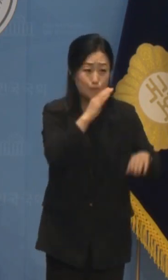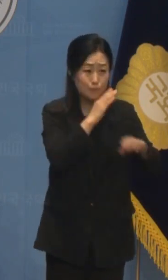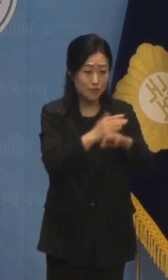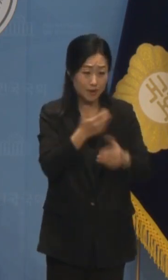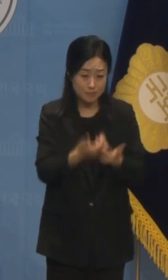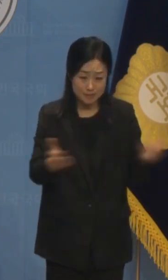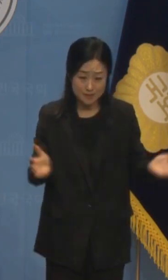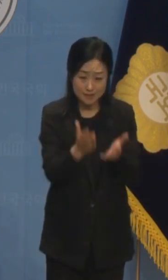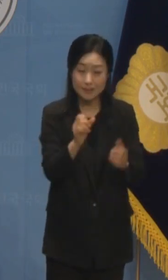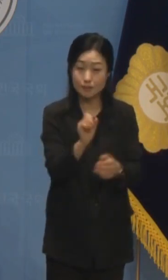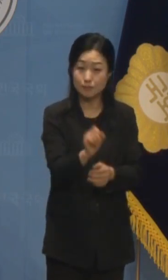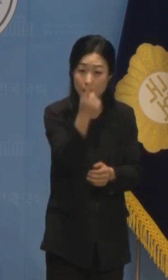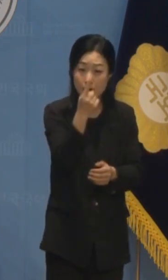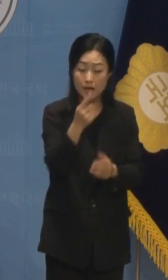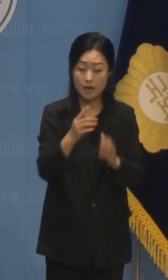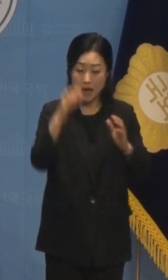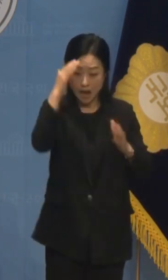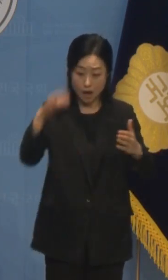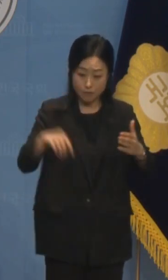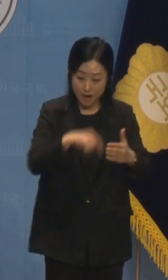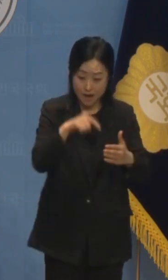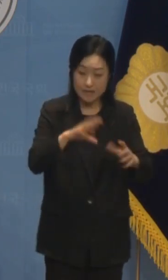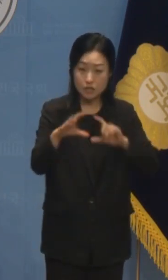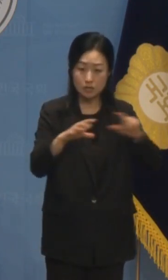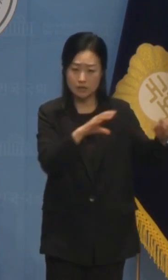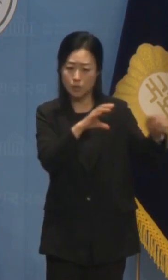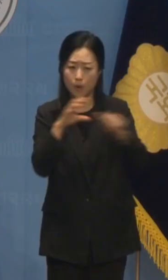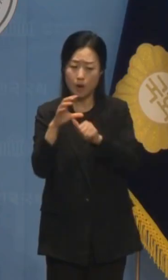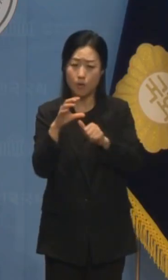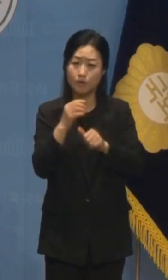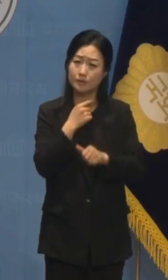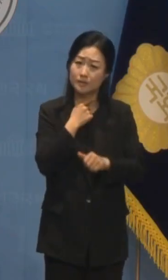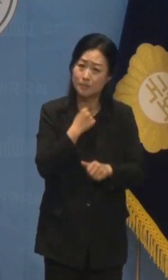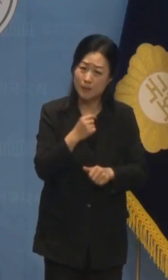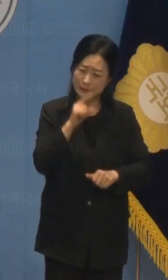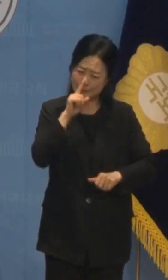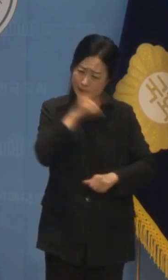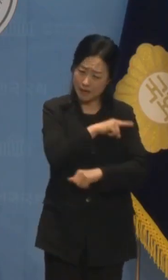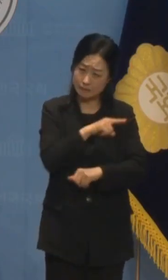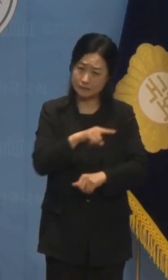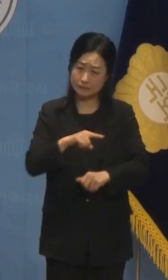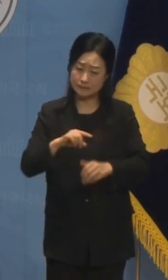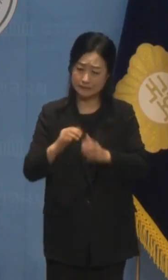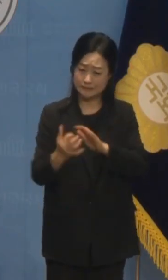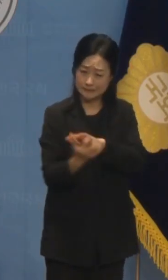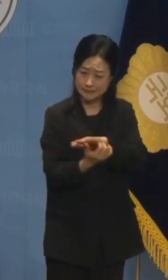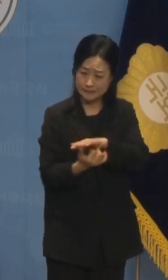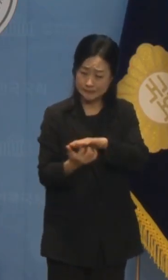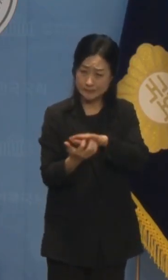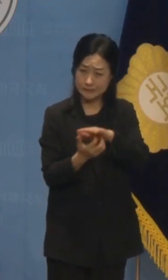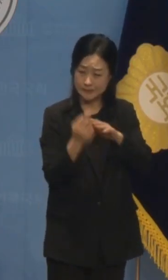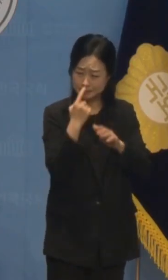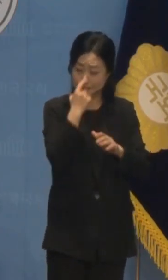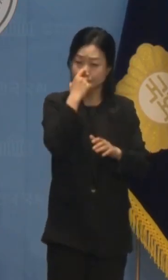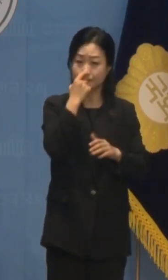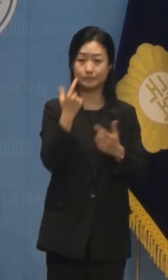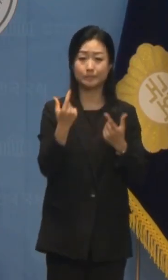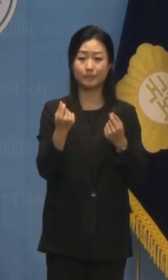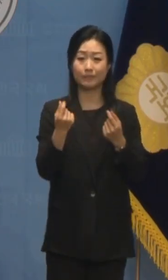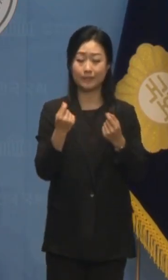갈등을 고조시켜 국내 정치에 활용하고 싶은 사악한 의도를 들킨 것 아닙니까?